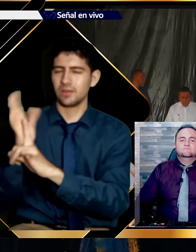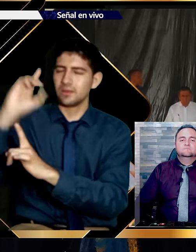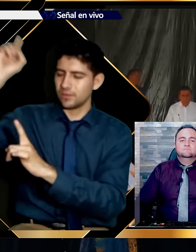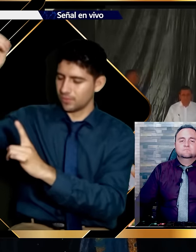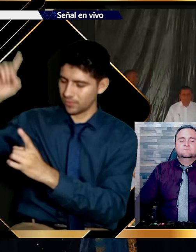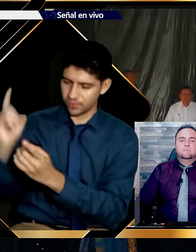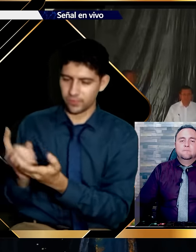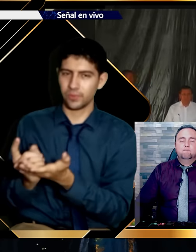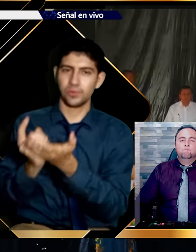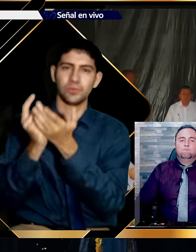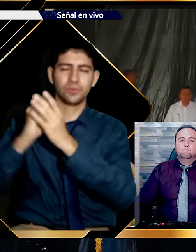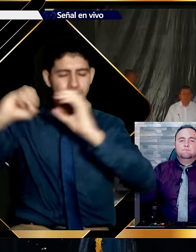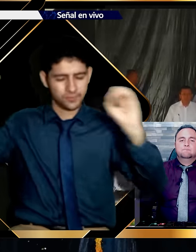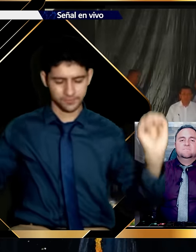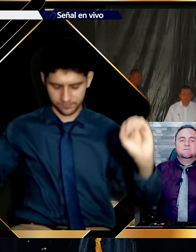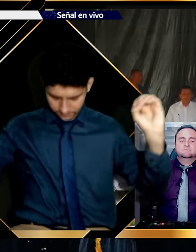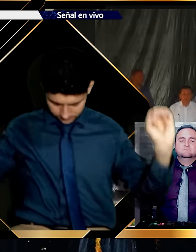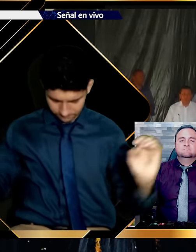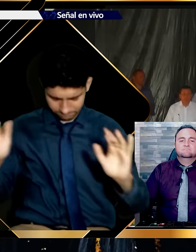Cristo viene por su iglesia.